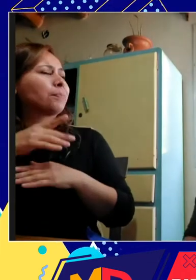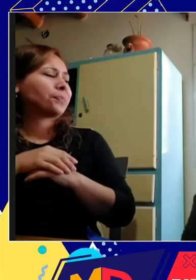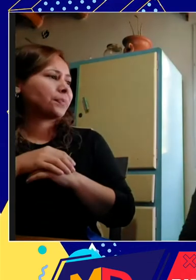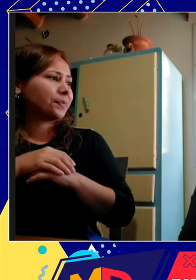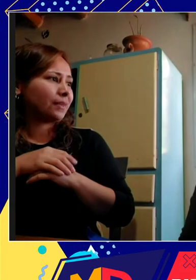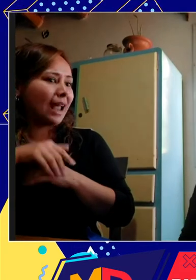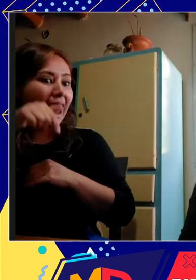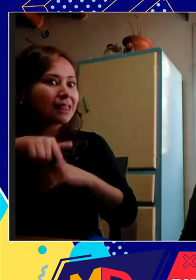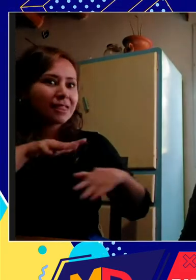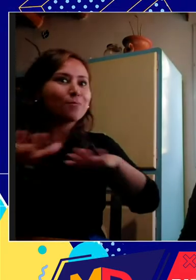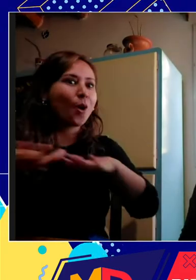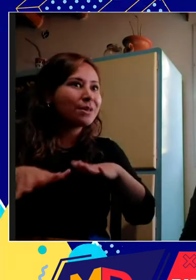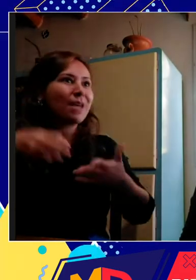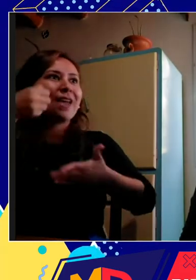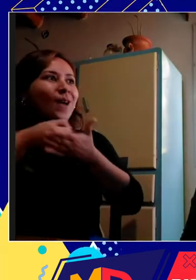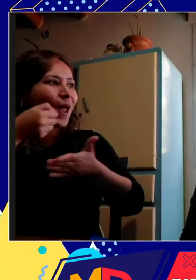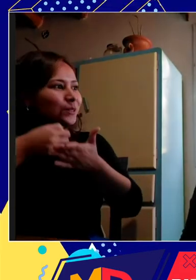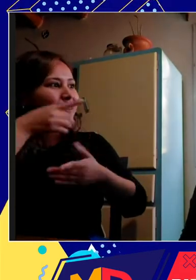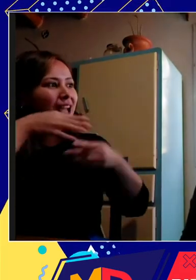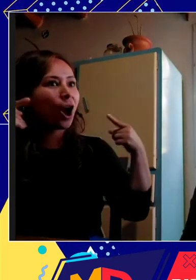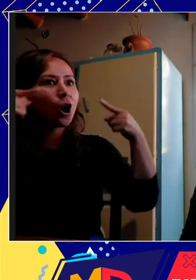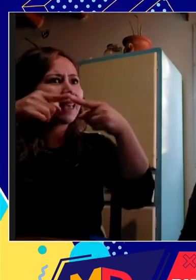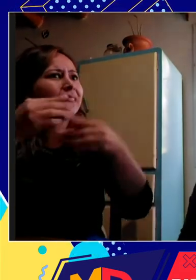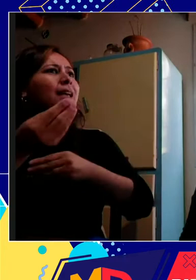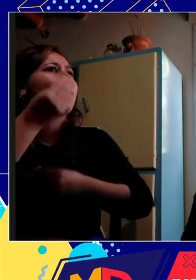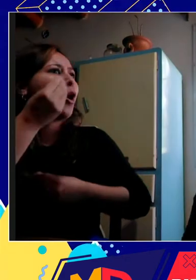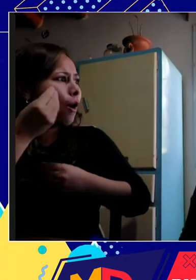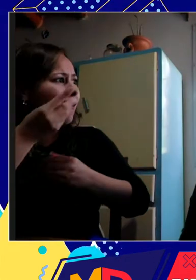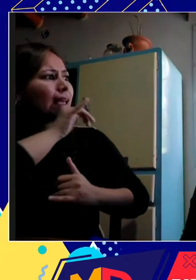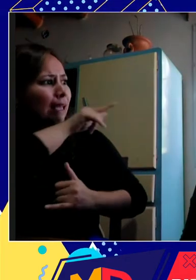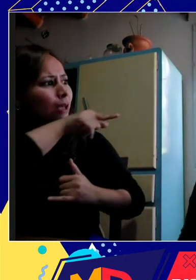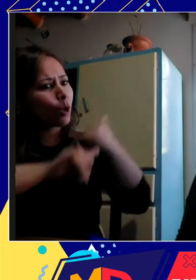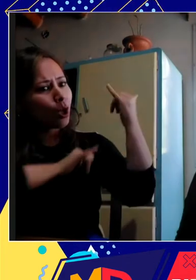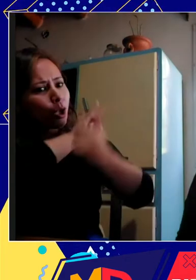realizando? ¿Qué es lo que buscan con Gilsack en esta ley? ¿De qué trataría esto?